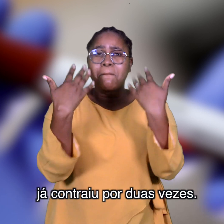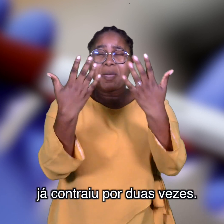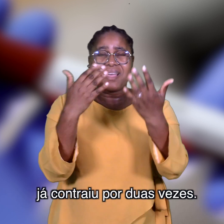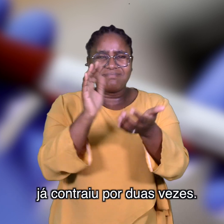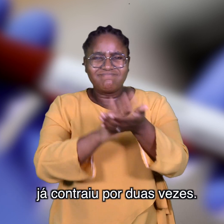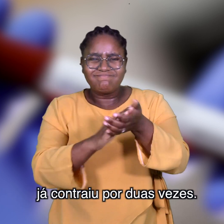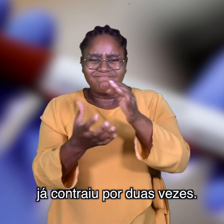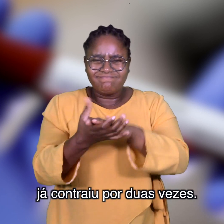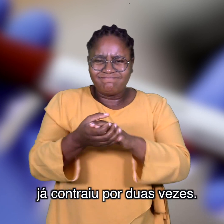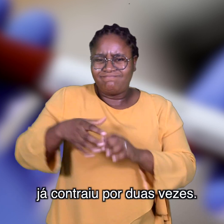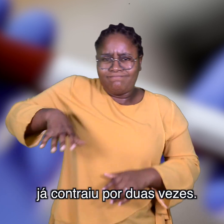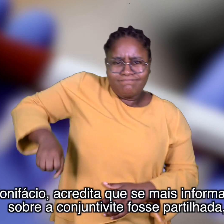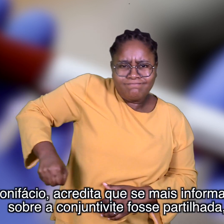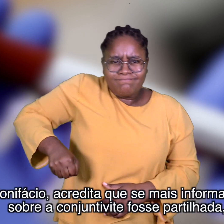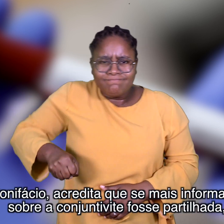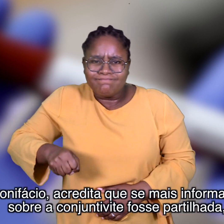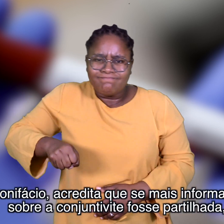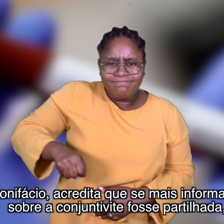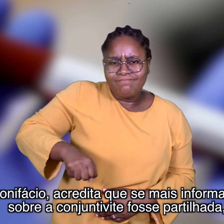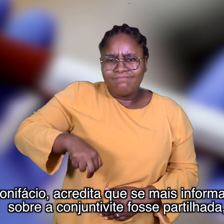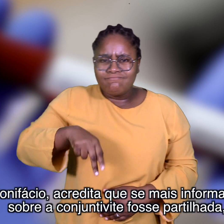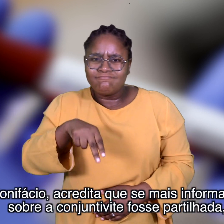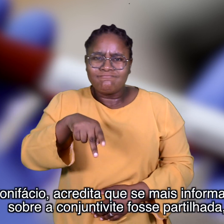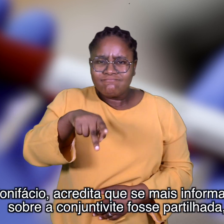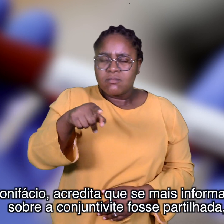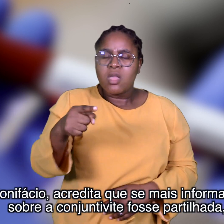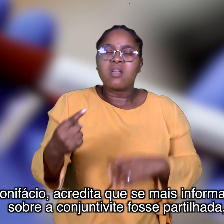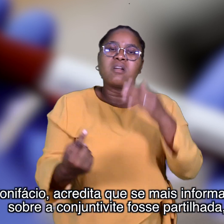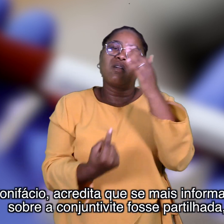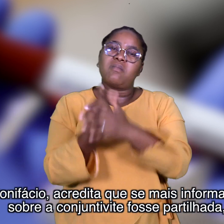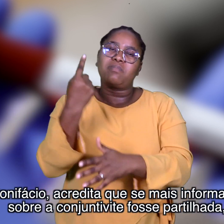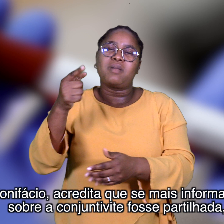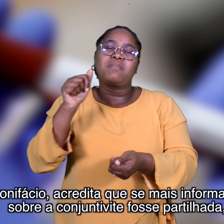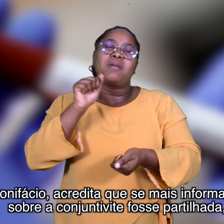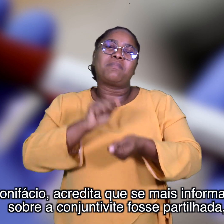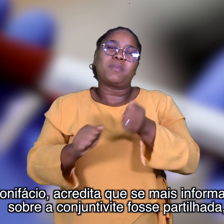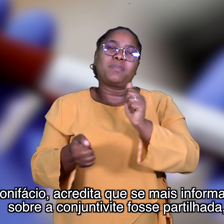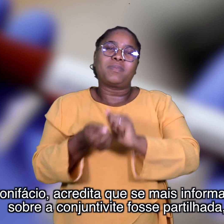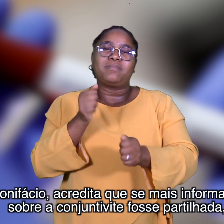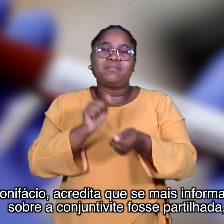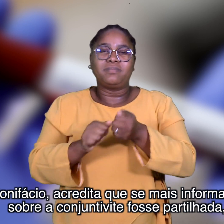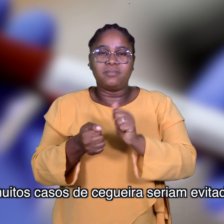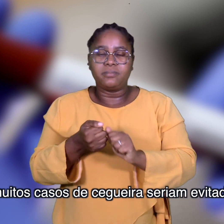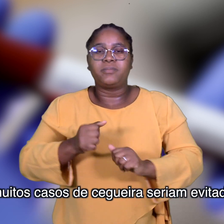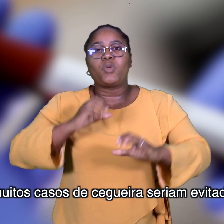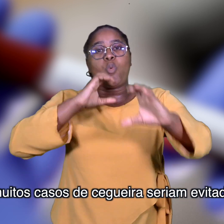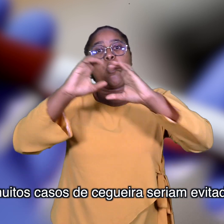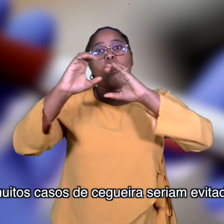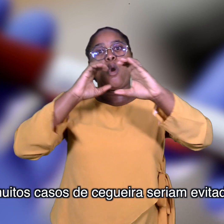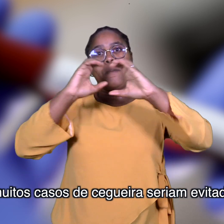já contraiu por duas vezes. Bonifácio acredita que, se mais informações sobre a conjuntivite fossem partilhadas, muitos casos de cegueira